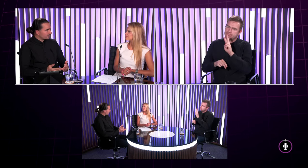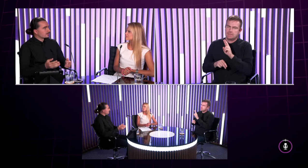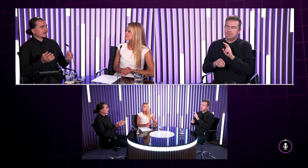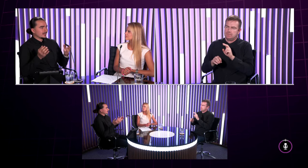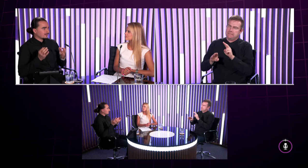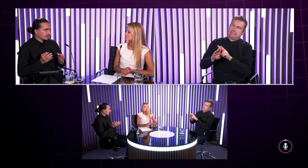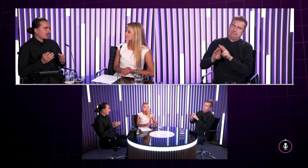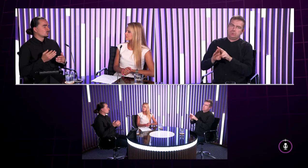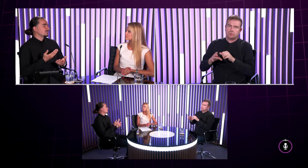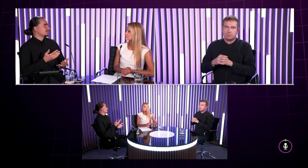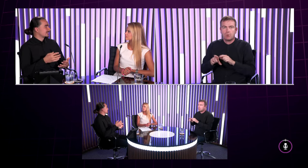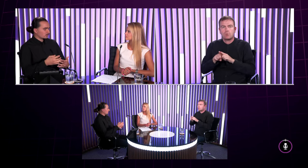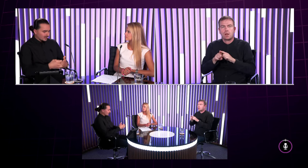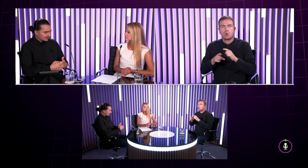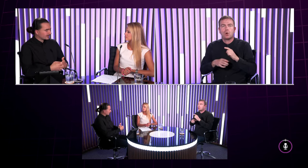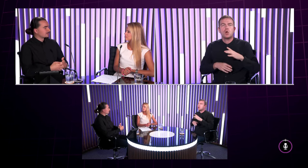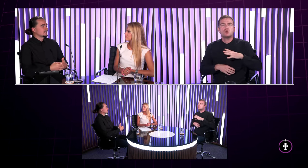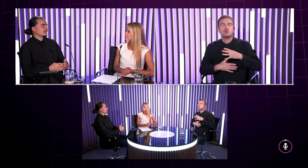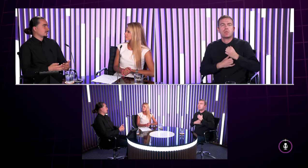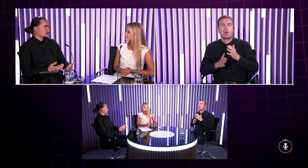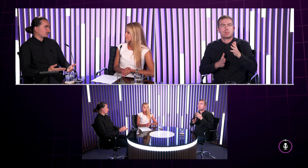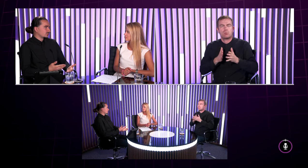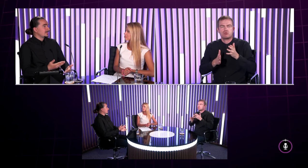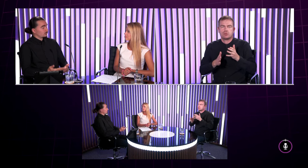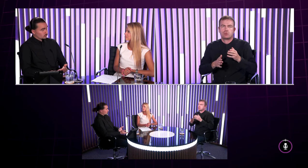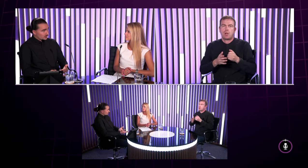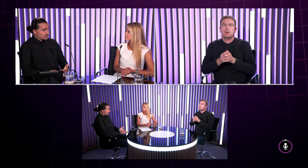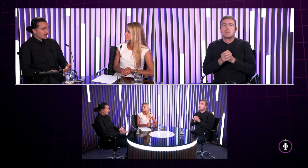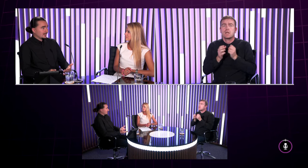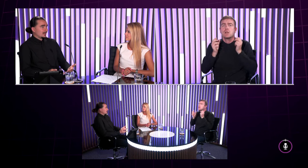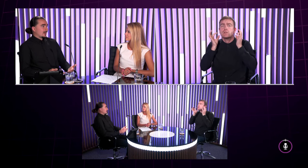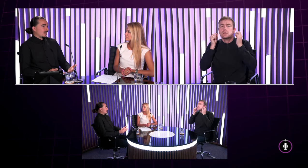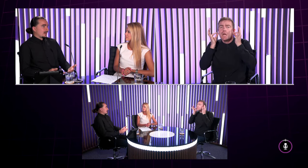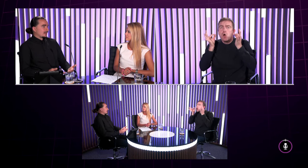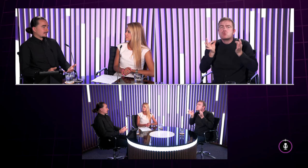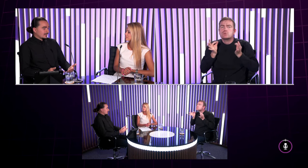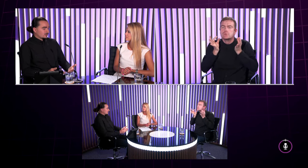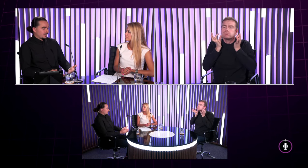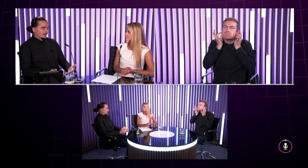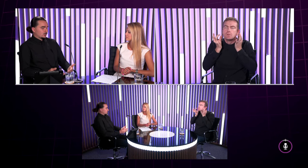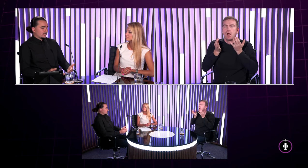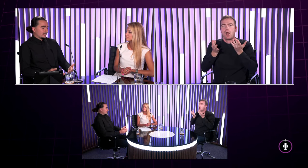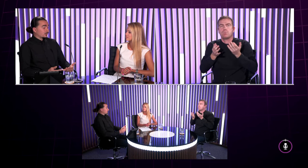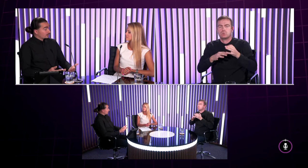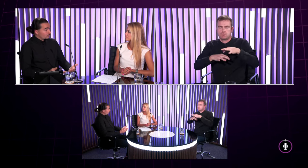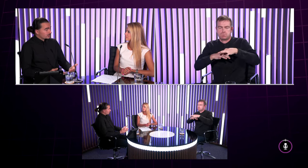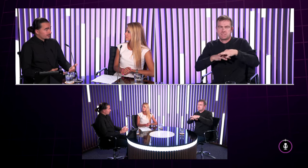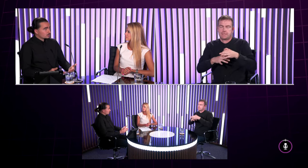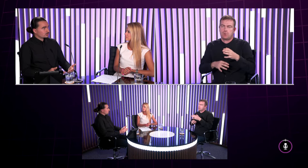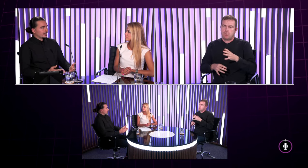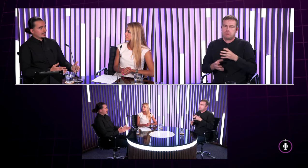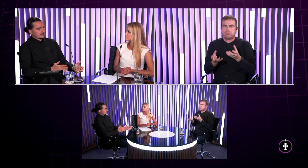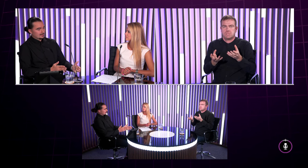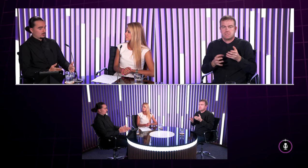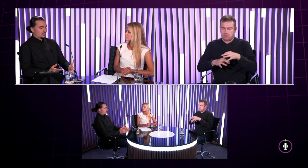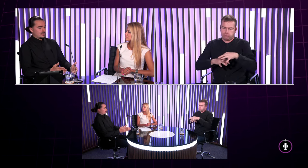tlmočníčky povedzme mali nejaké veľké náušnice alebo nejaké veľké prstenie niečo obdobné čiže toto nie je želané a takisto v prípade tlmočníka a to je taká dôležitá